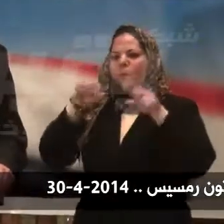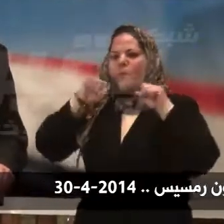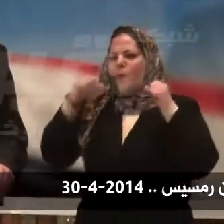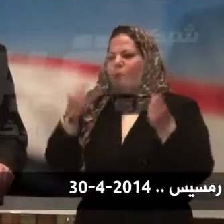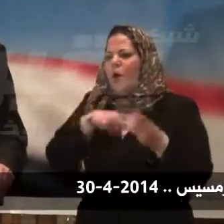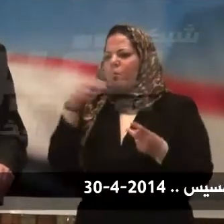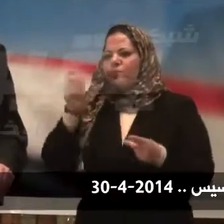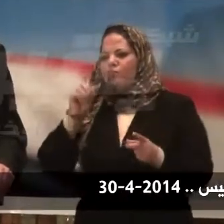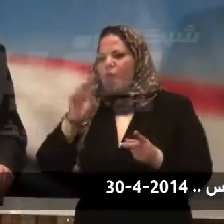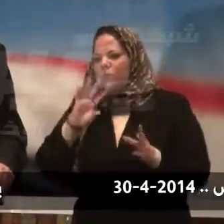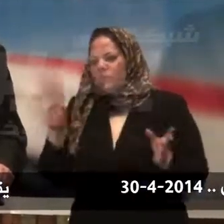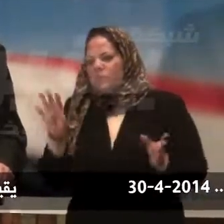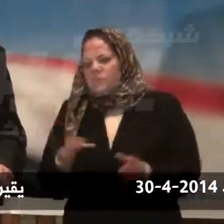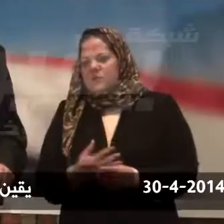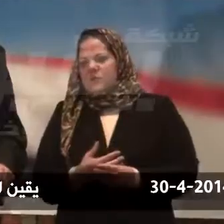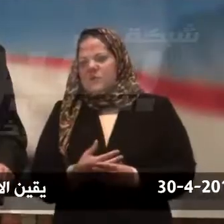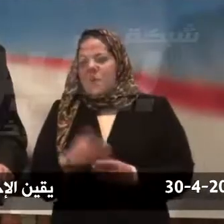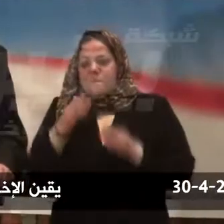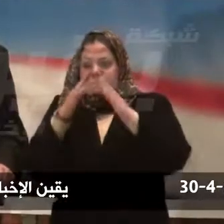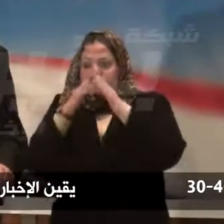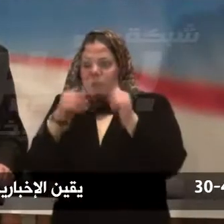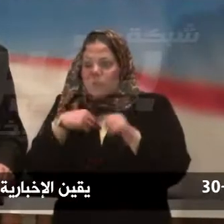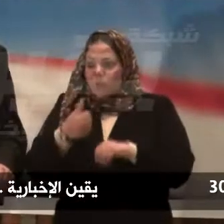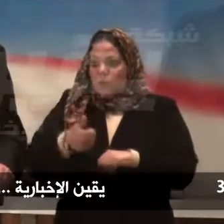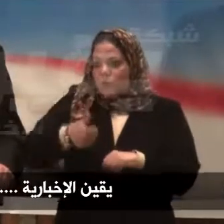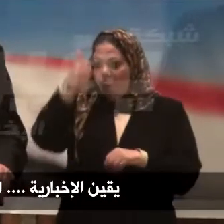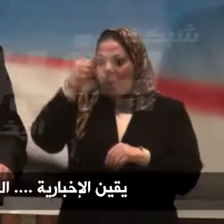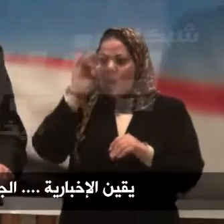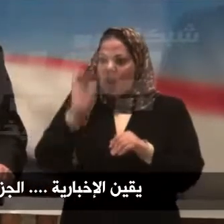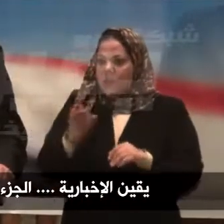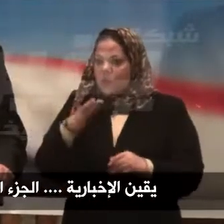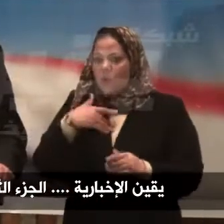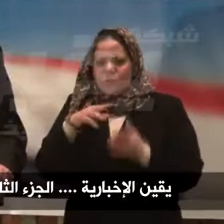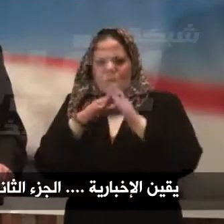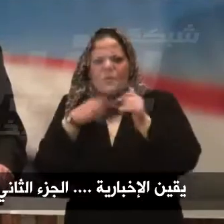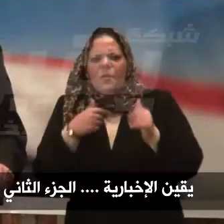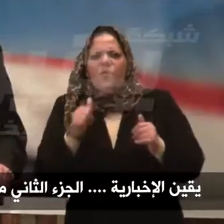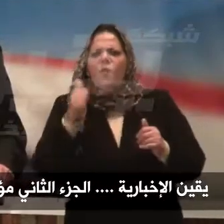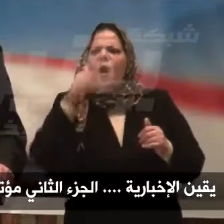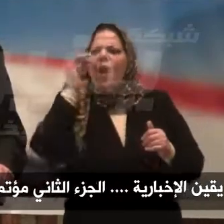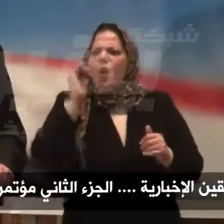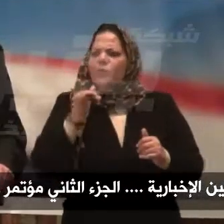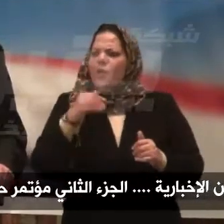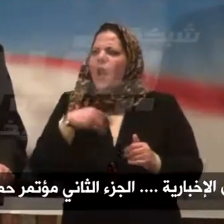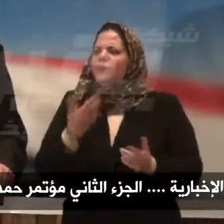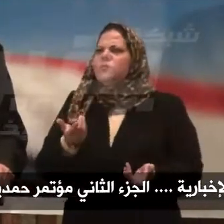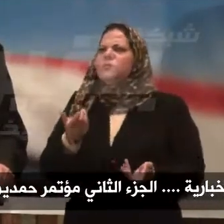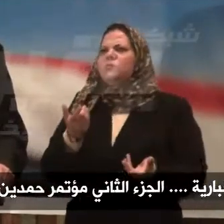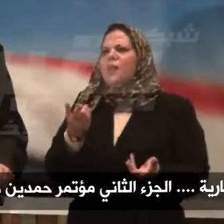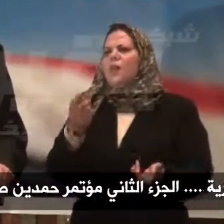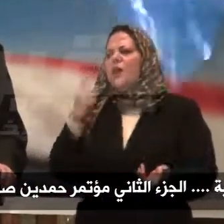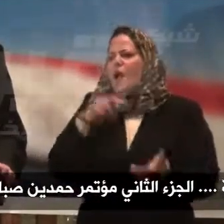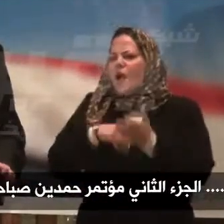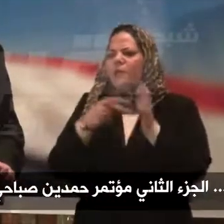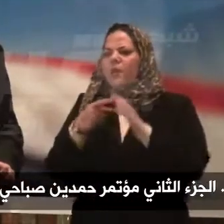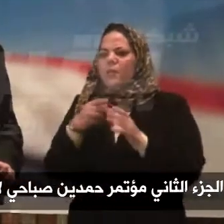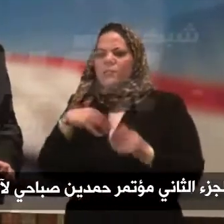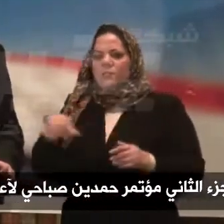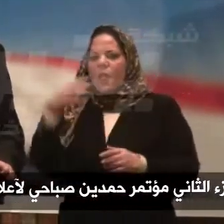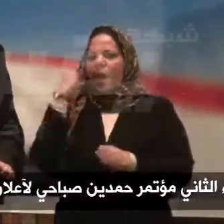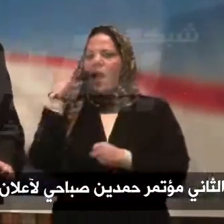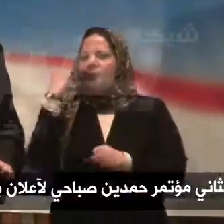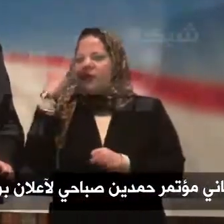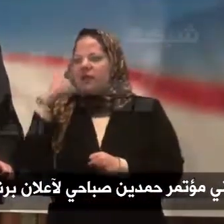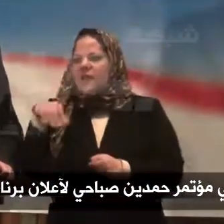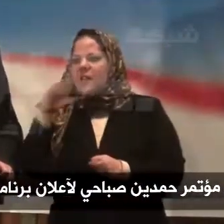عشان نصلح اجهزة الدولة المصرية محتاجين ان نمكنها